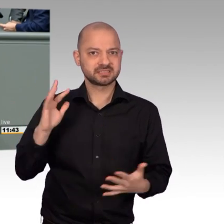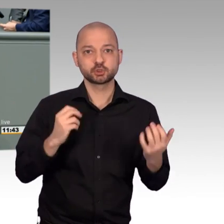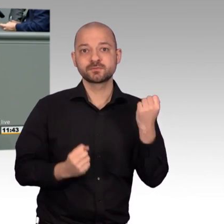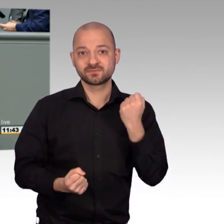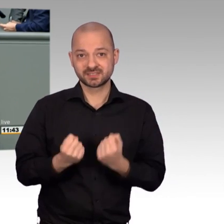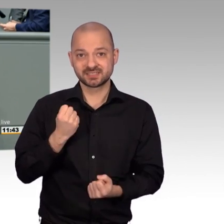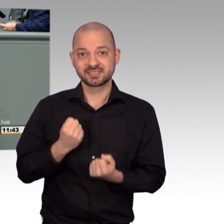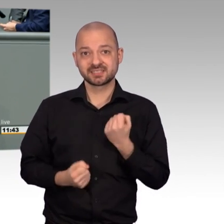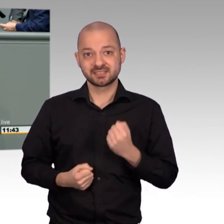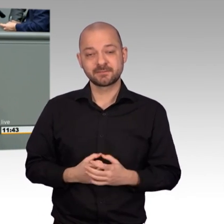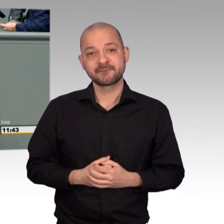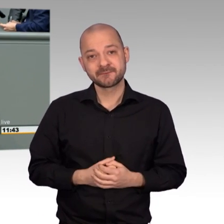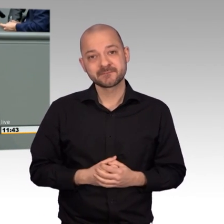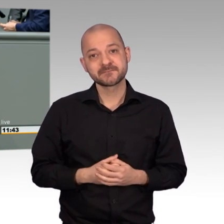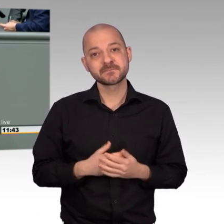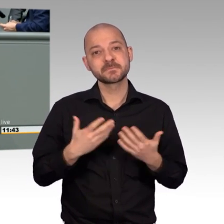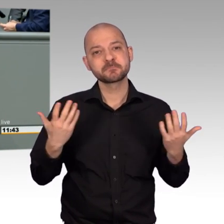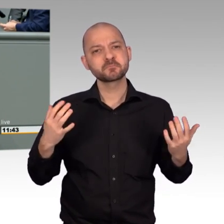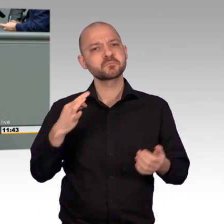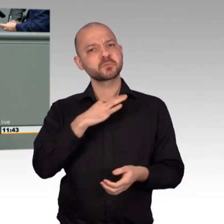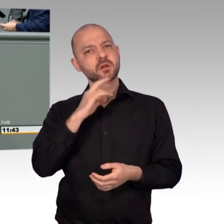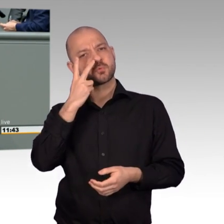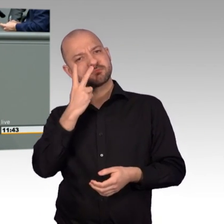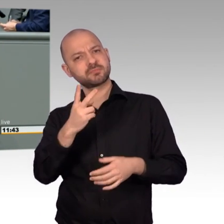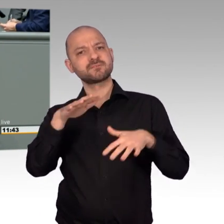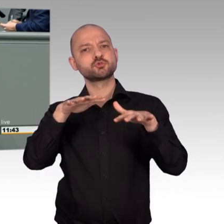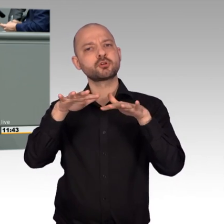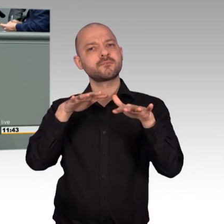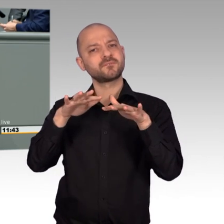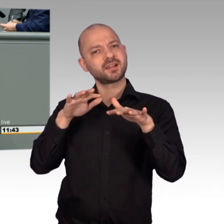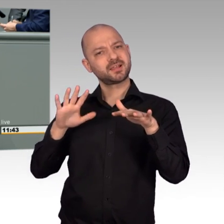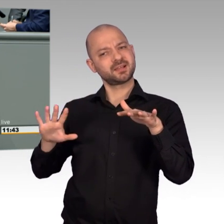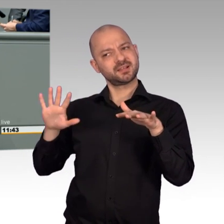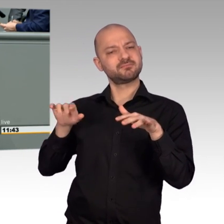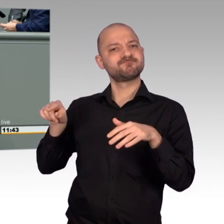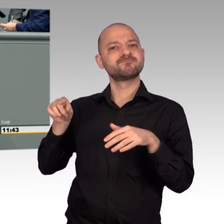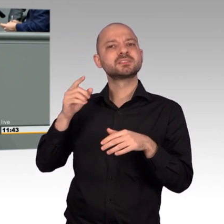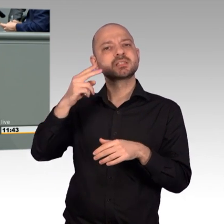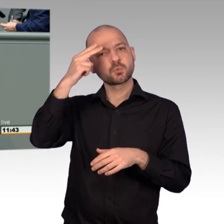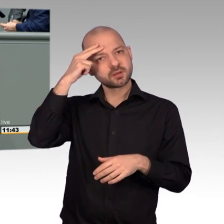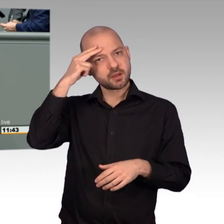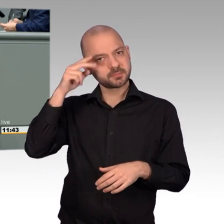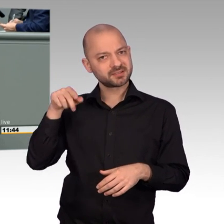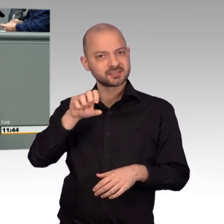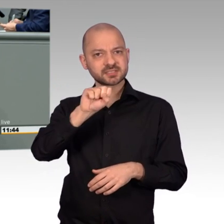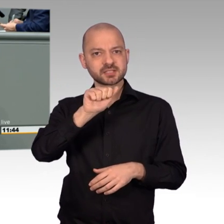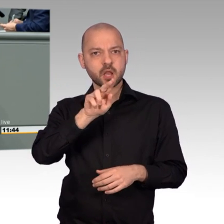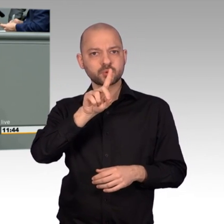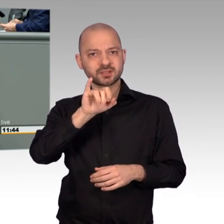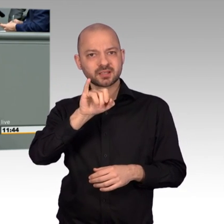warne ich davor, Saudi-Arabien als strategischen Partner zu betrachten. Ich bin mir über die wirtschaftliche Bedeutung Saudi-Arabiens im Klaren.